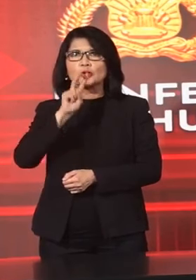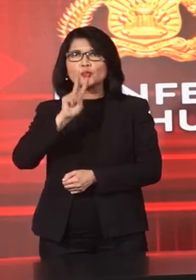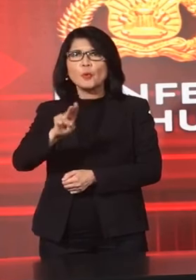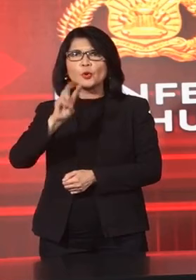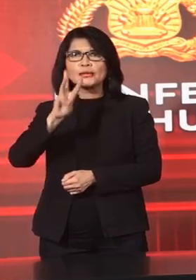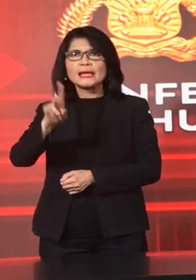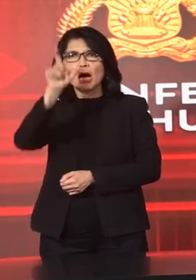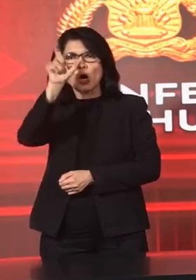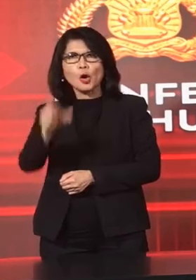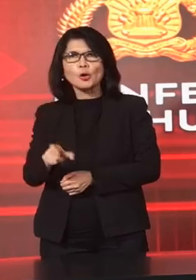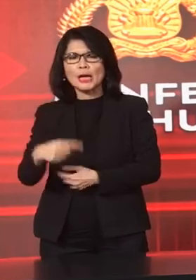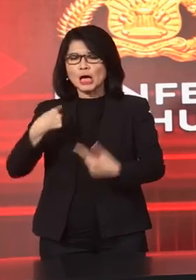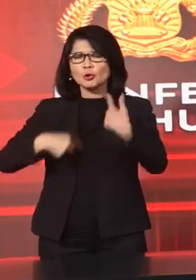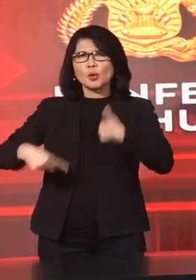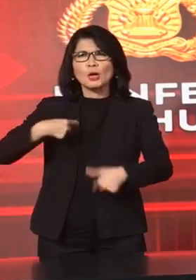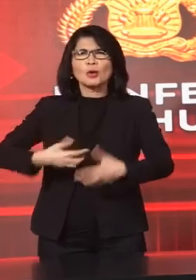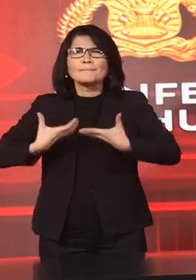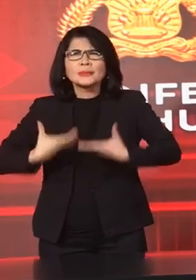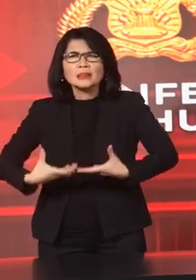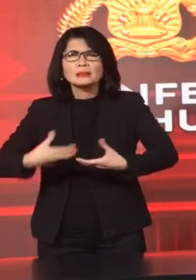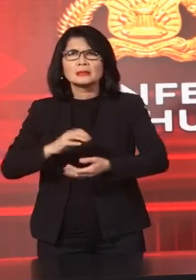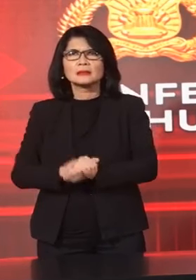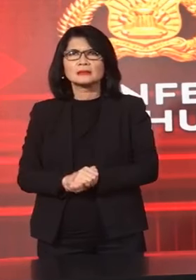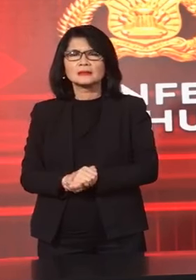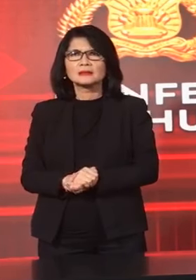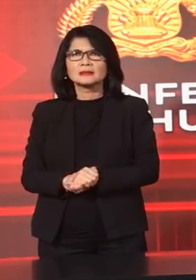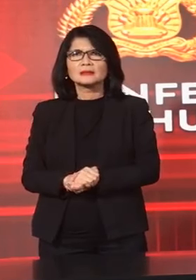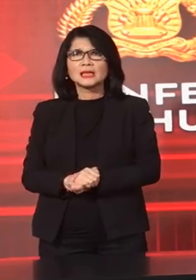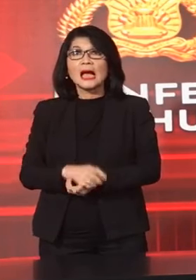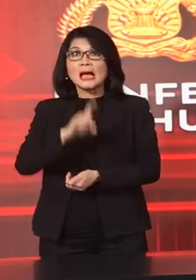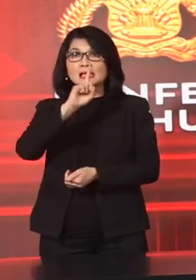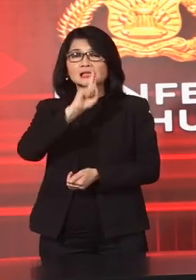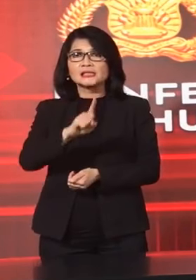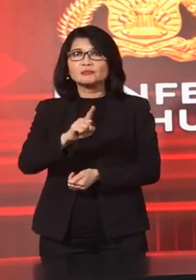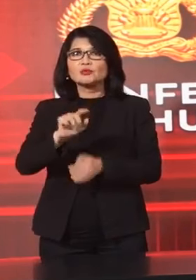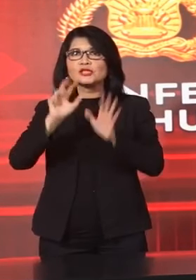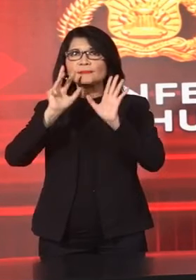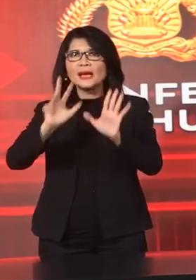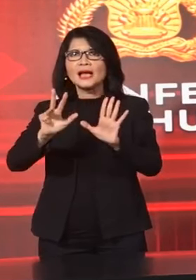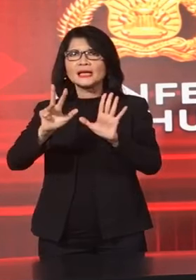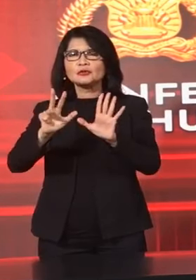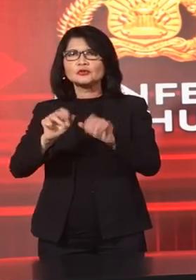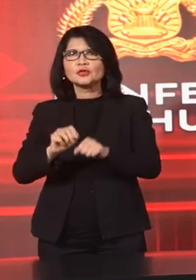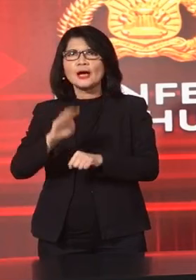Orang Luka Berat Dan 1947